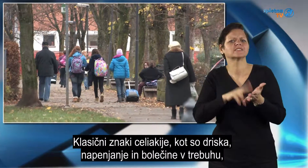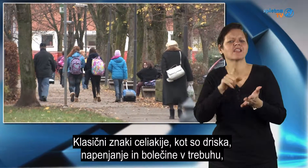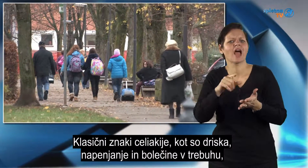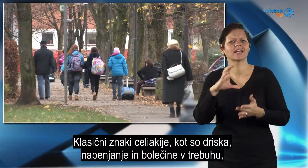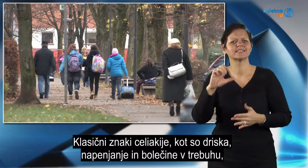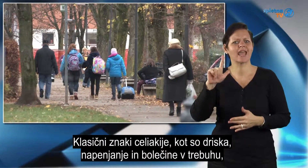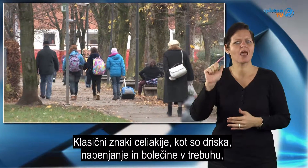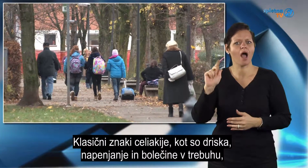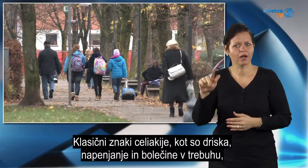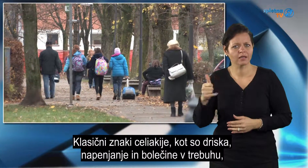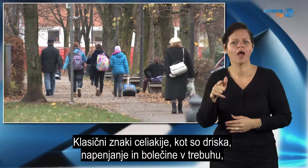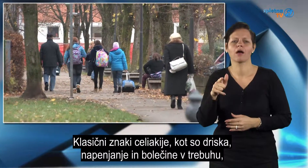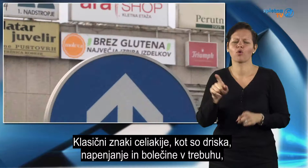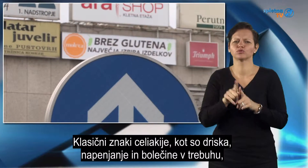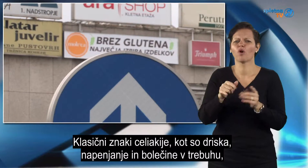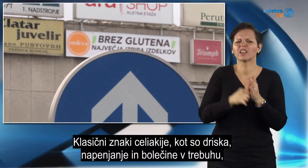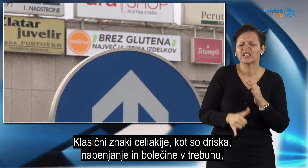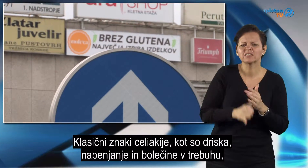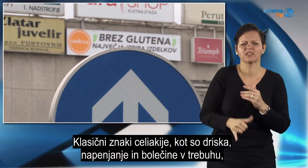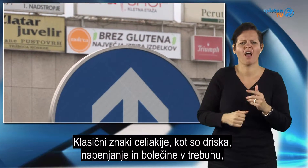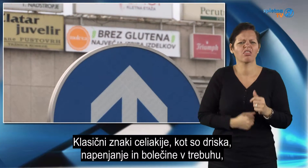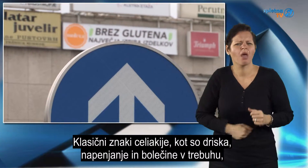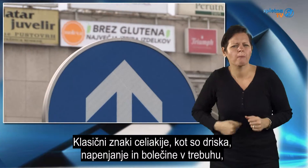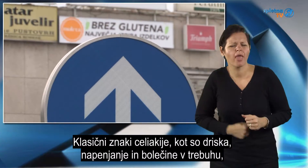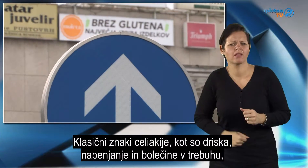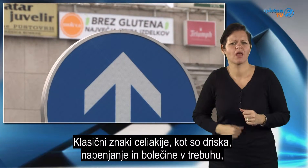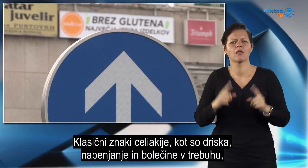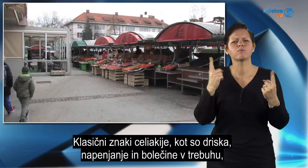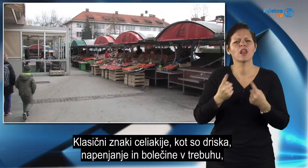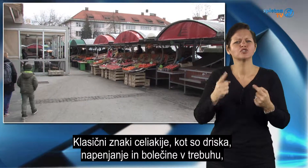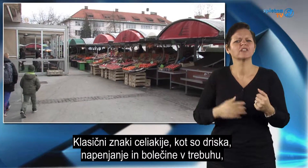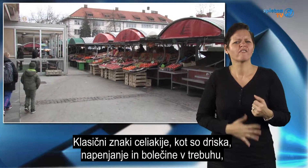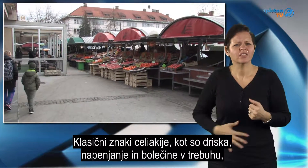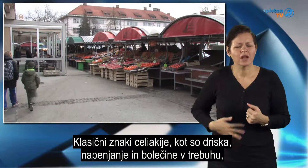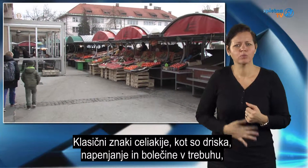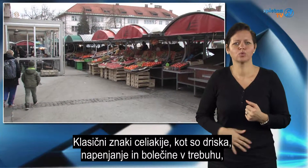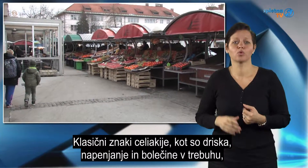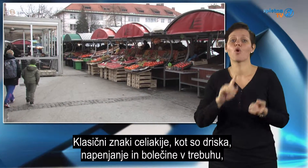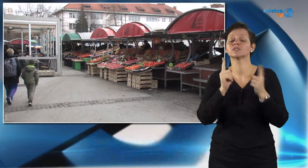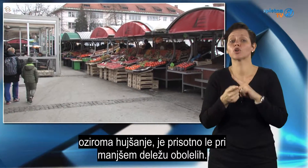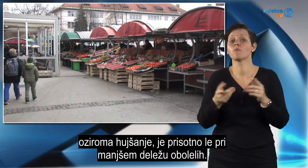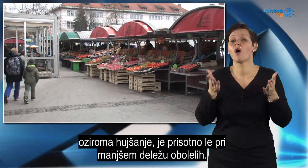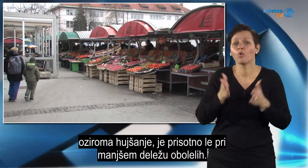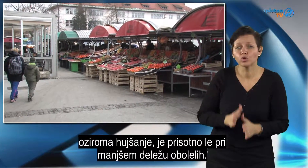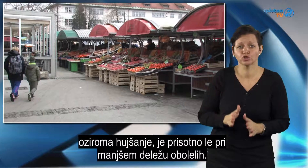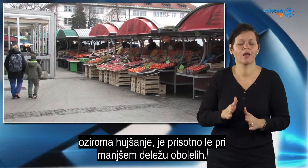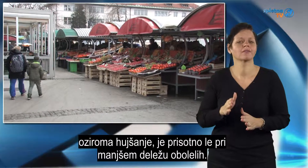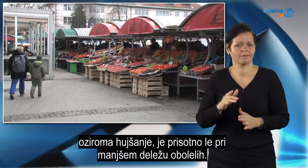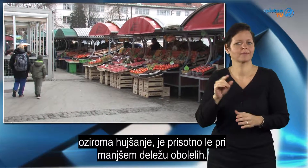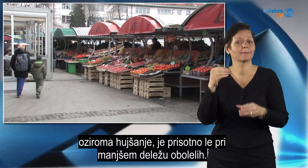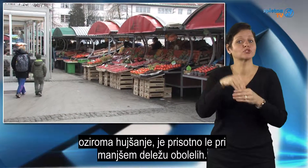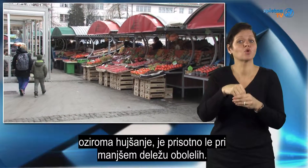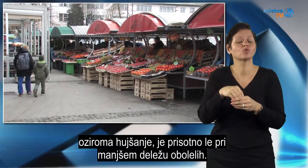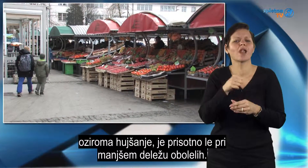Klasični znaki celijakije, kot so driska, napenjanje in bolečine v trebuhu oziroma hujšanje, je